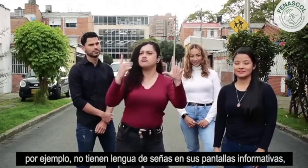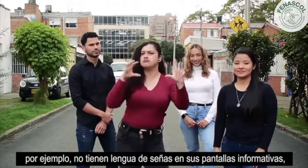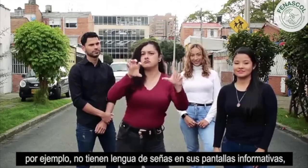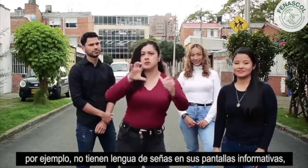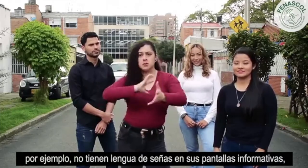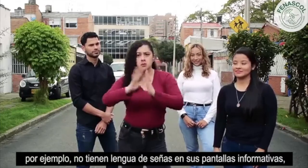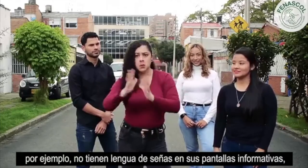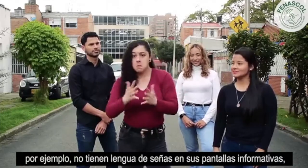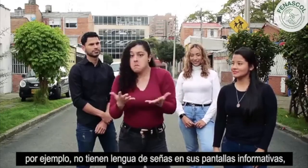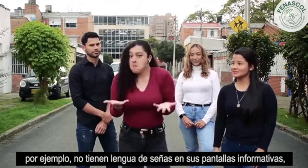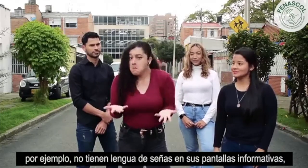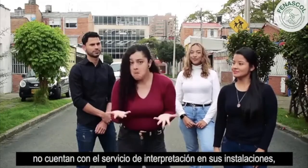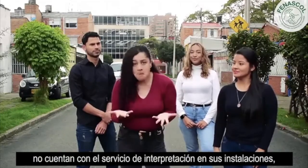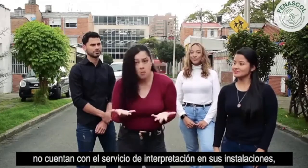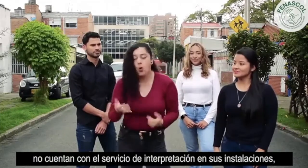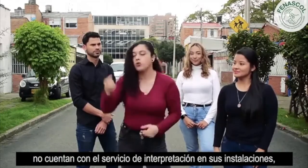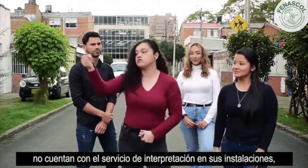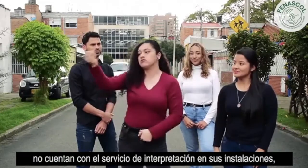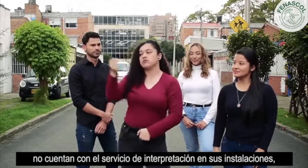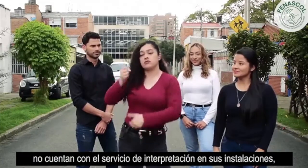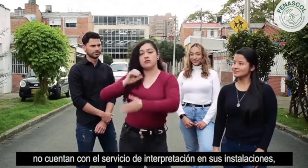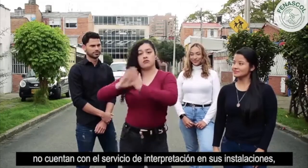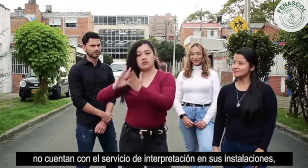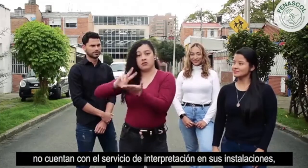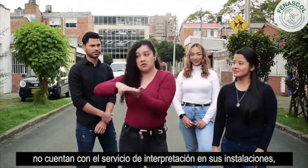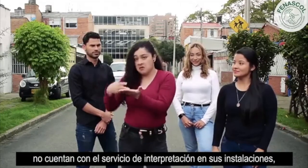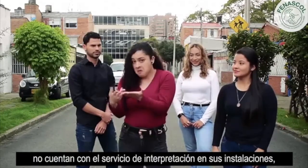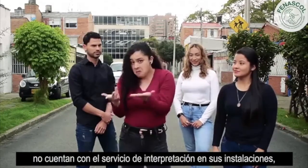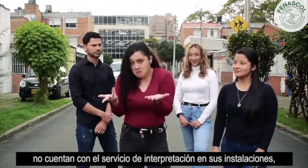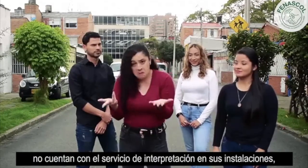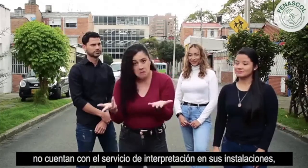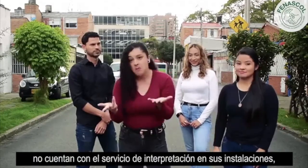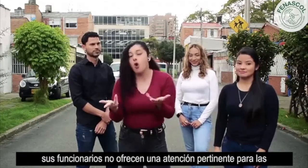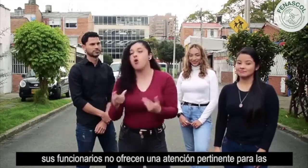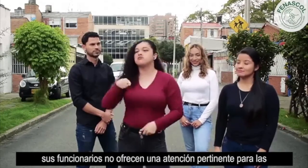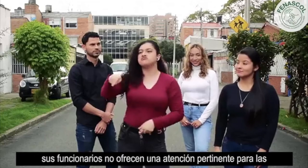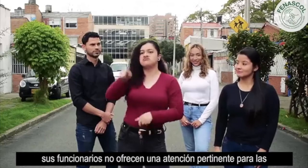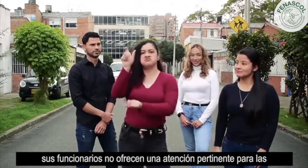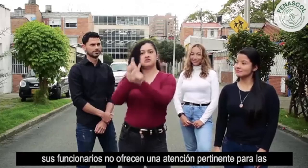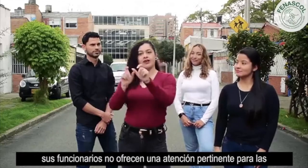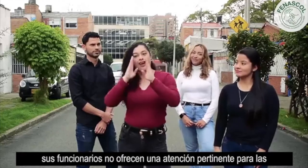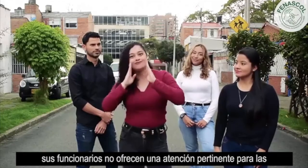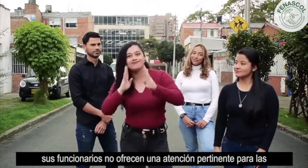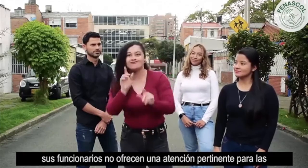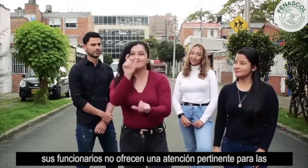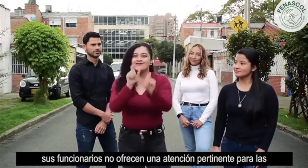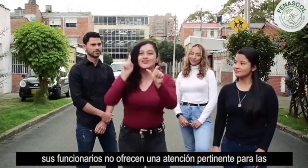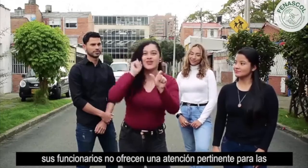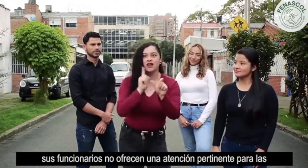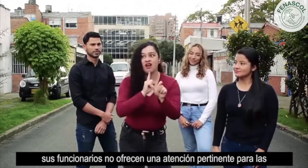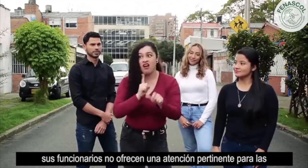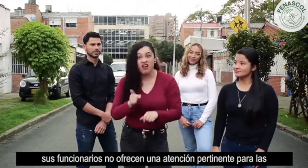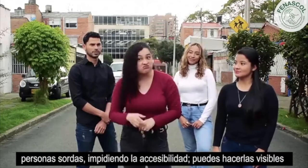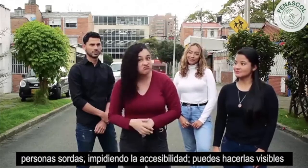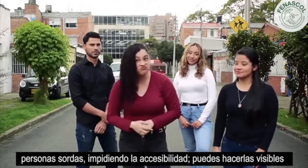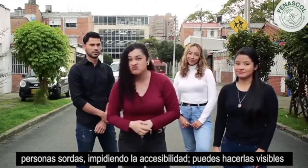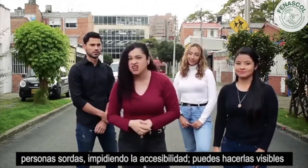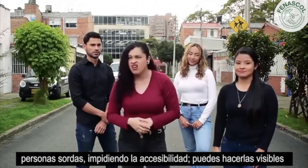pantallas informativas, no cuentan con el servicio de interpretación en sus instalaciones, sus funcionarios no ofrecen una atención pertinente para las